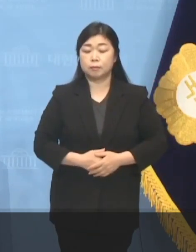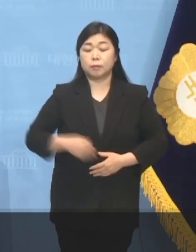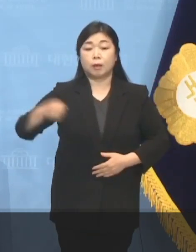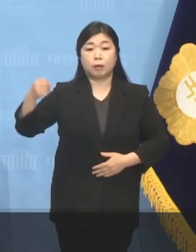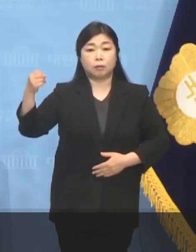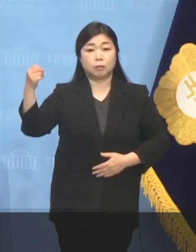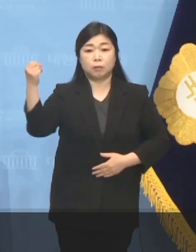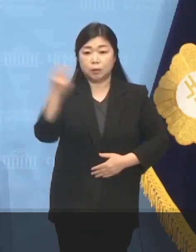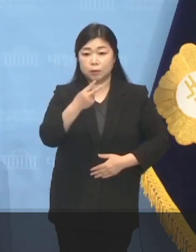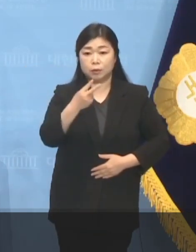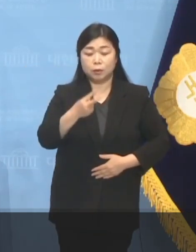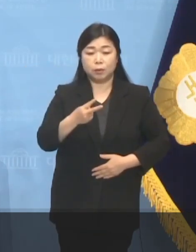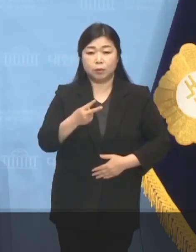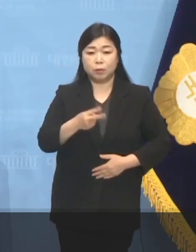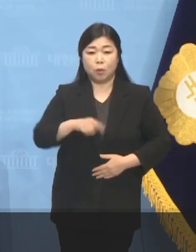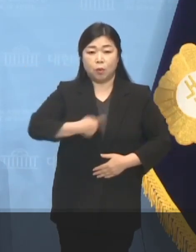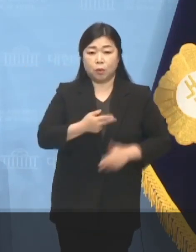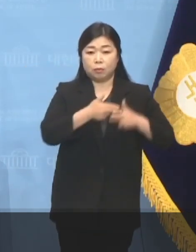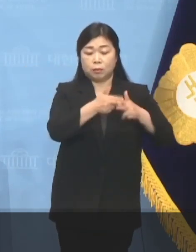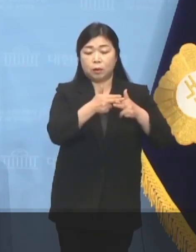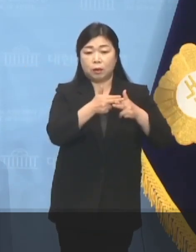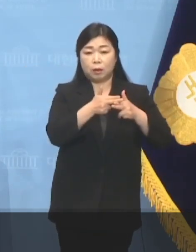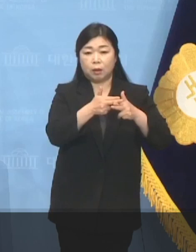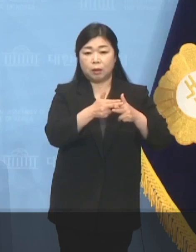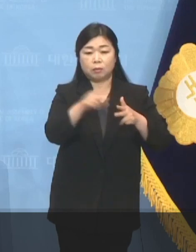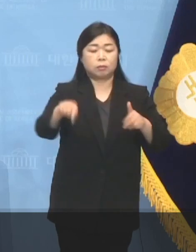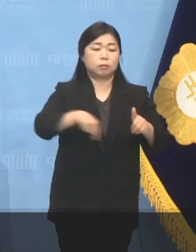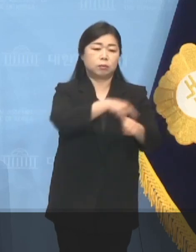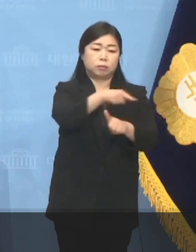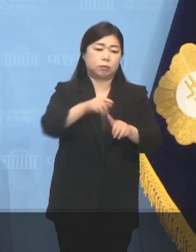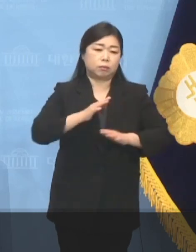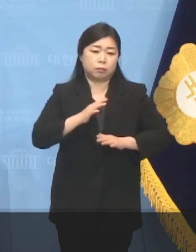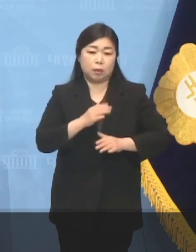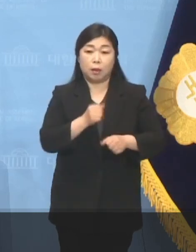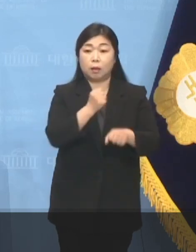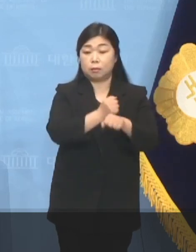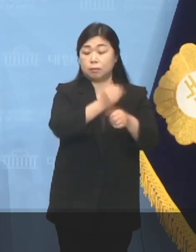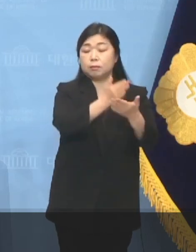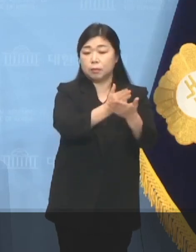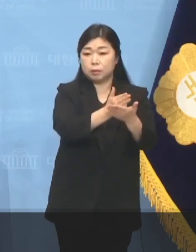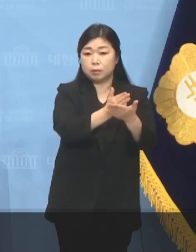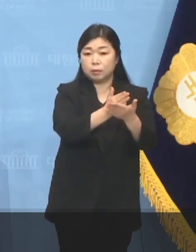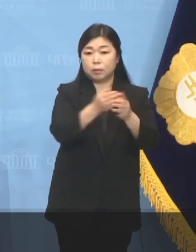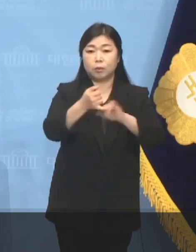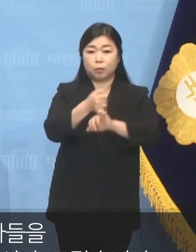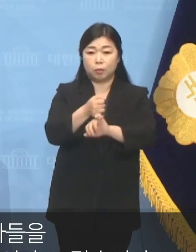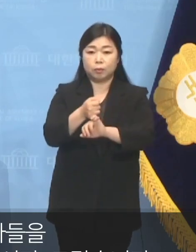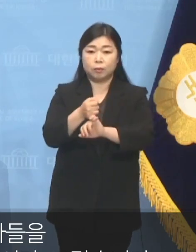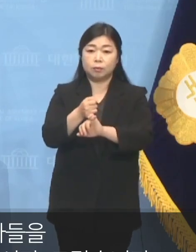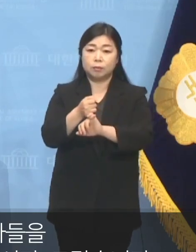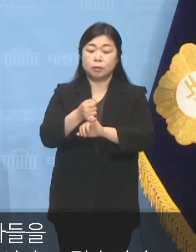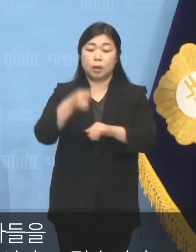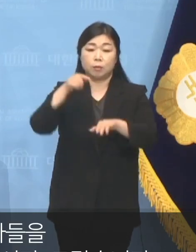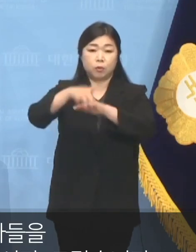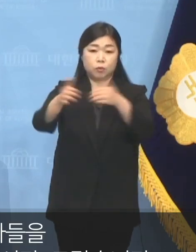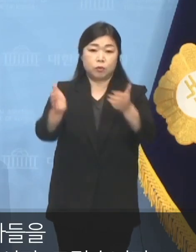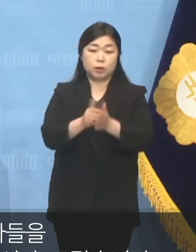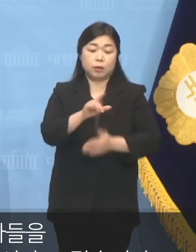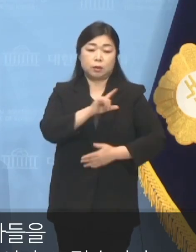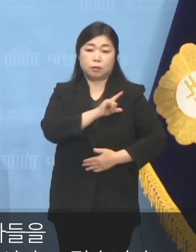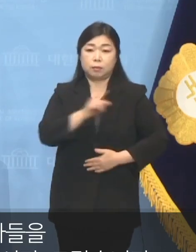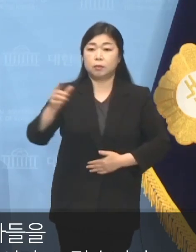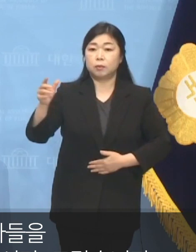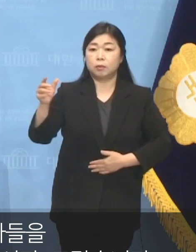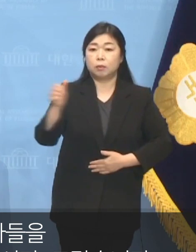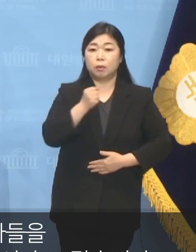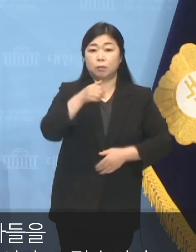다시는 독재의 암흑이 국민을 두렵게 하는 일이 없도록 민주주의의 이름으로